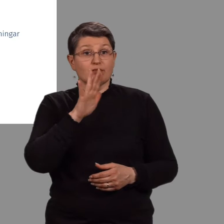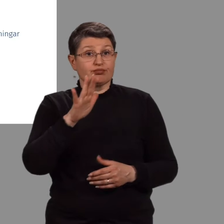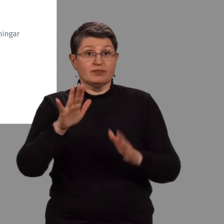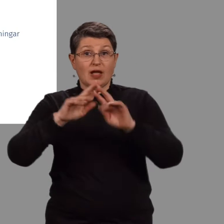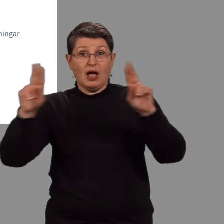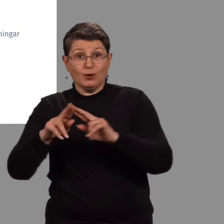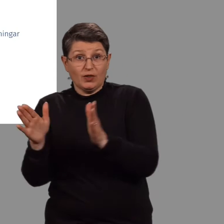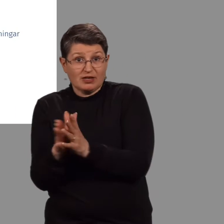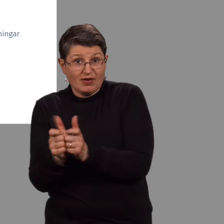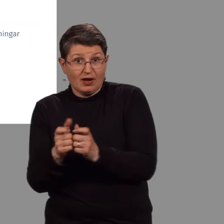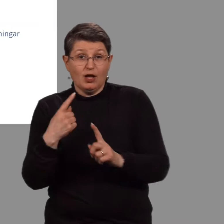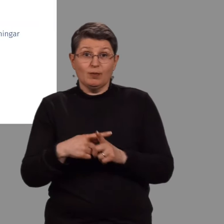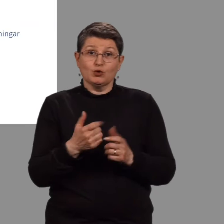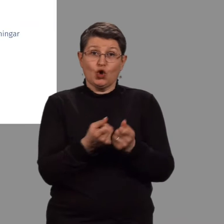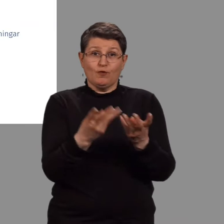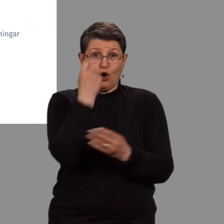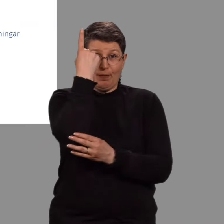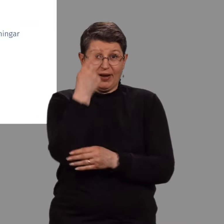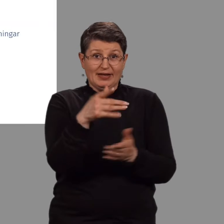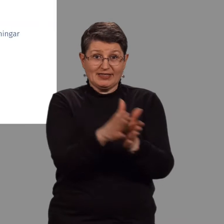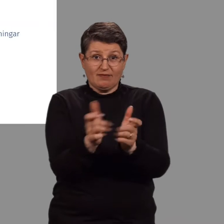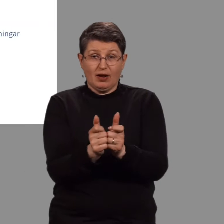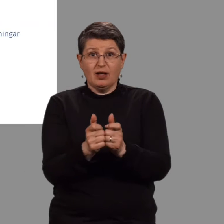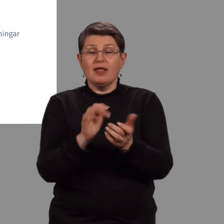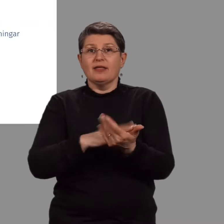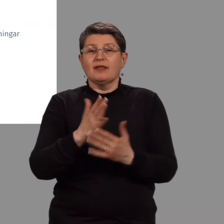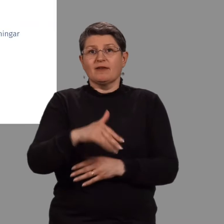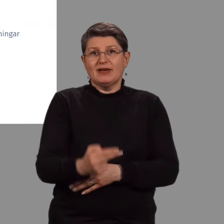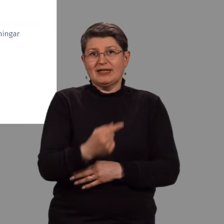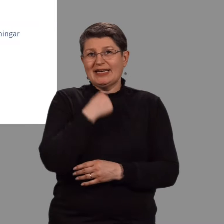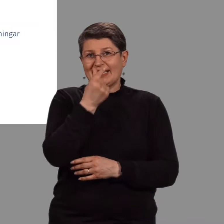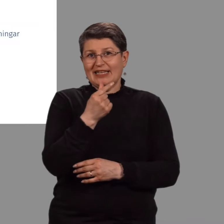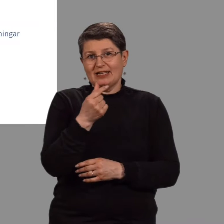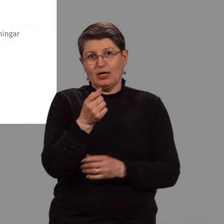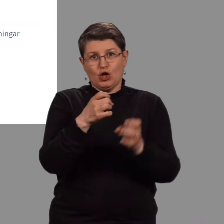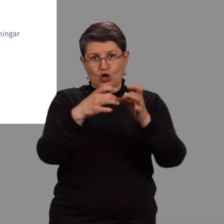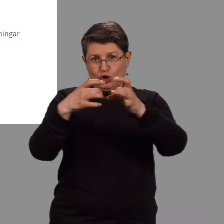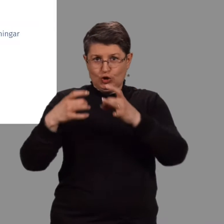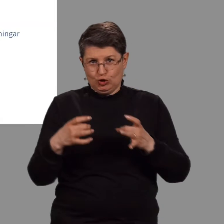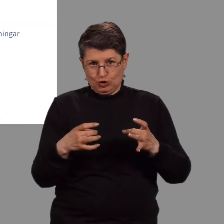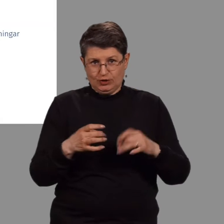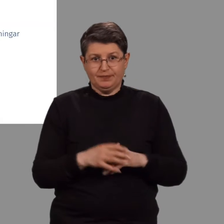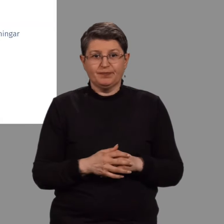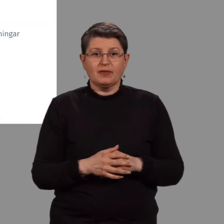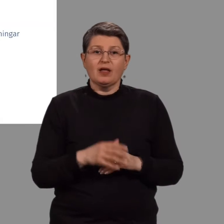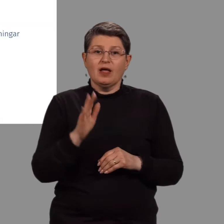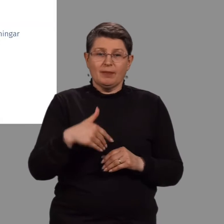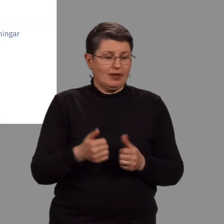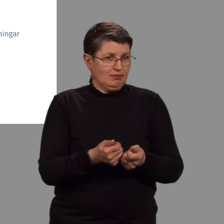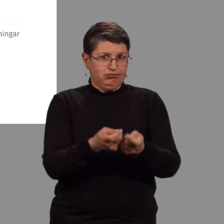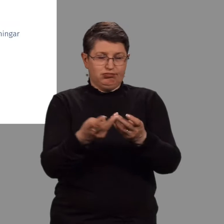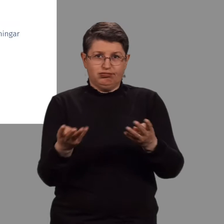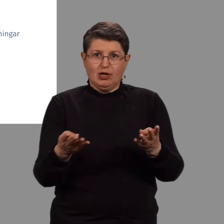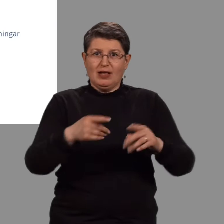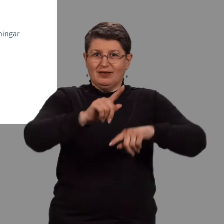fjölmenningar samfélag hafði undirstrýka nýð úrlöfnarefni. Þetta er nöðsett að fjölbreytt samsetning í búalandsins endur